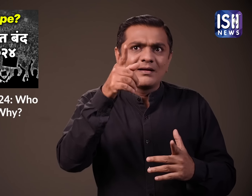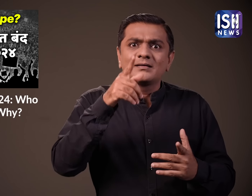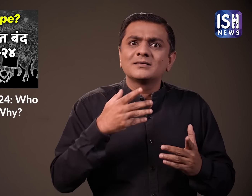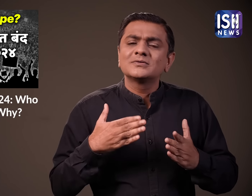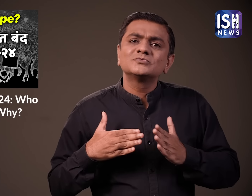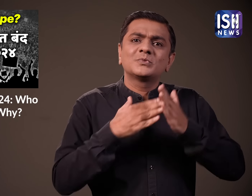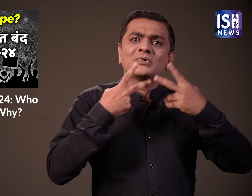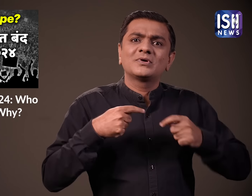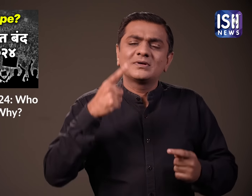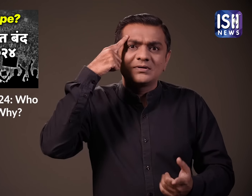से सहमत नहीं हुए